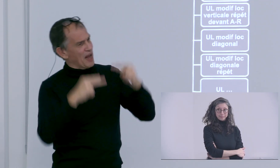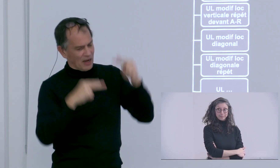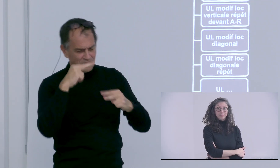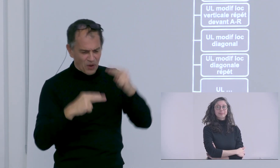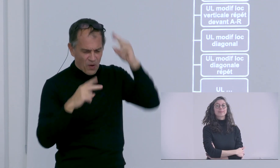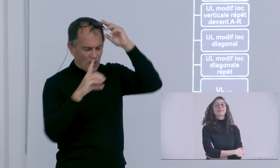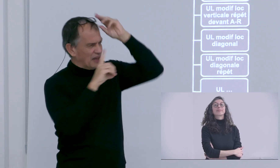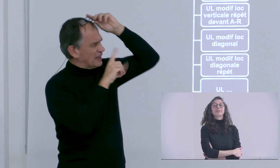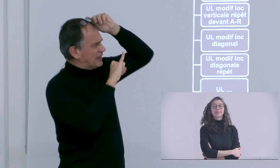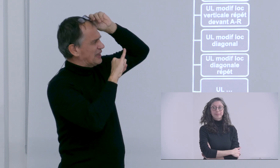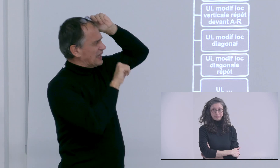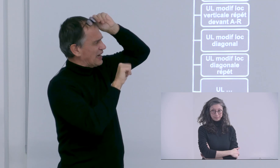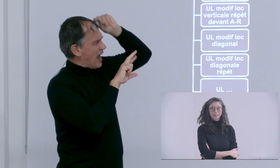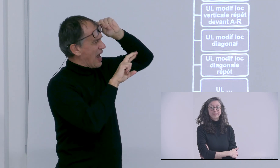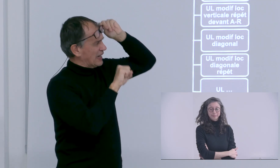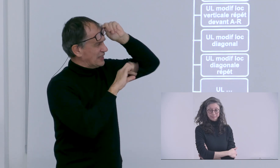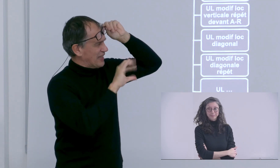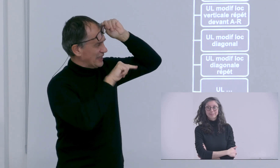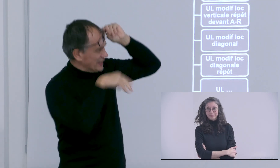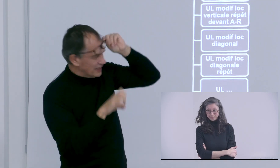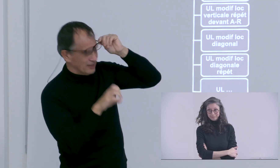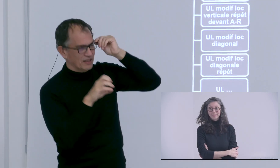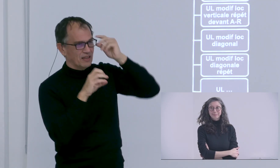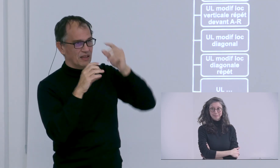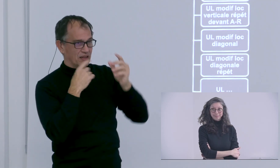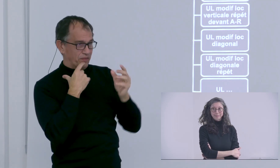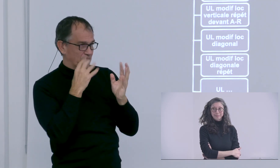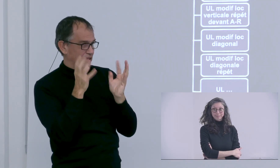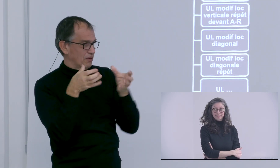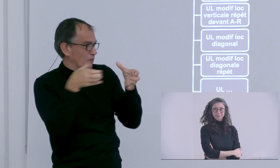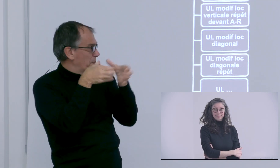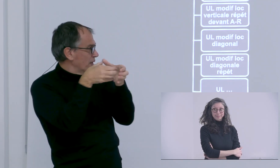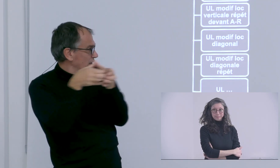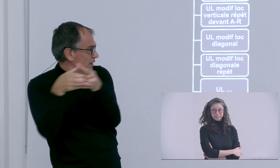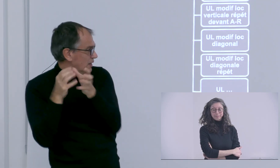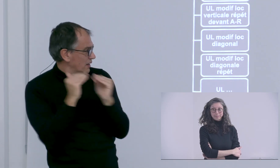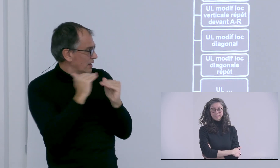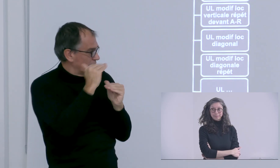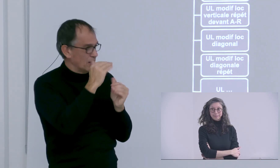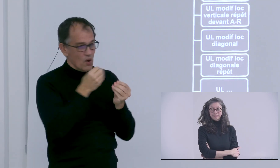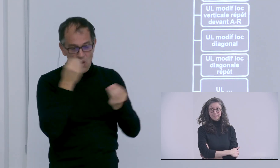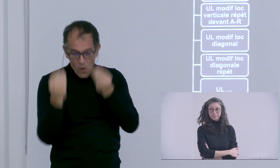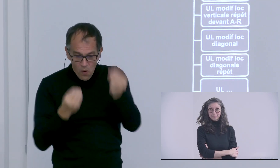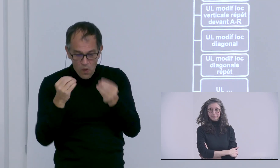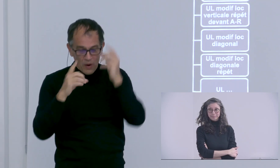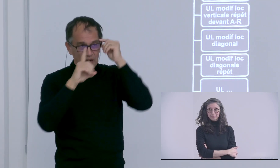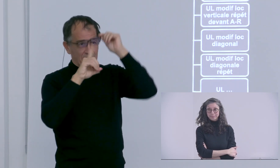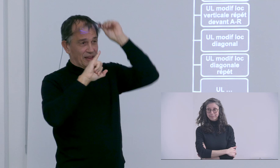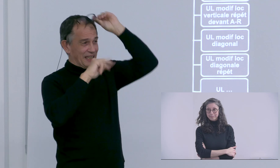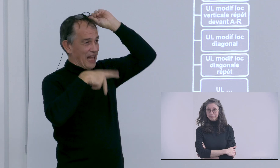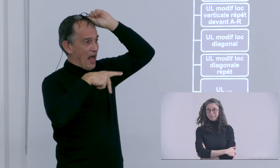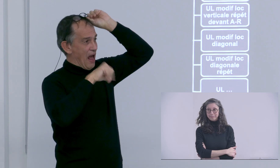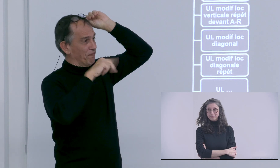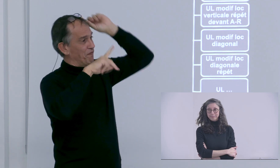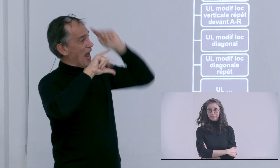un groupe plus étendu et donc la question que je me pose c'est est-ce que c'est des